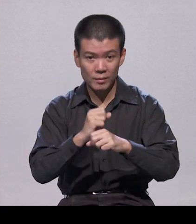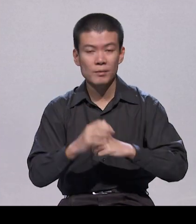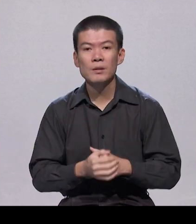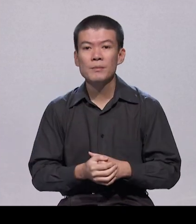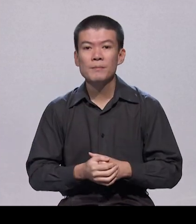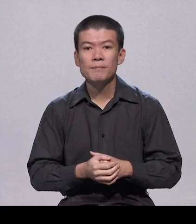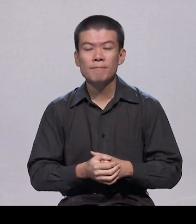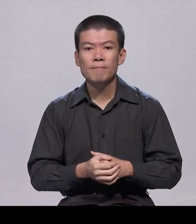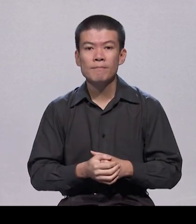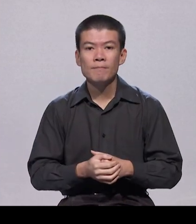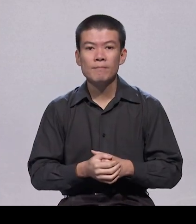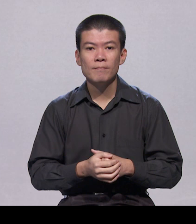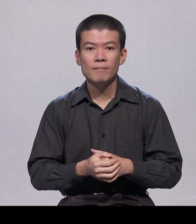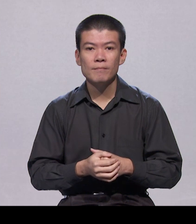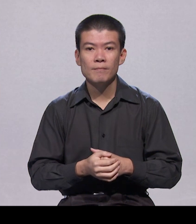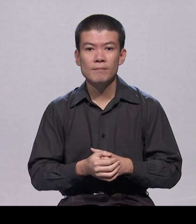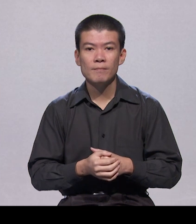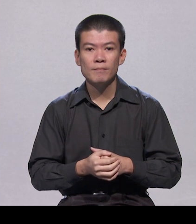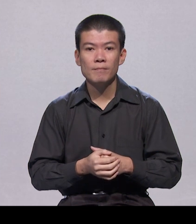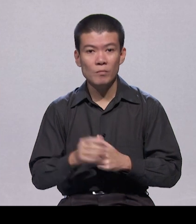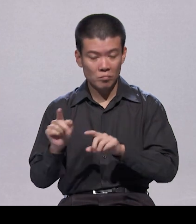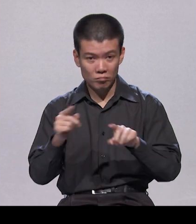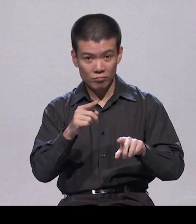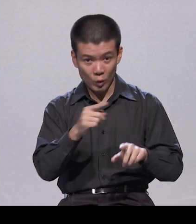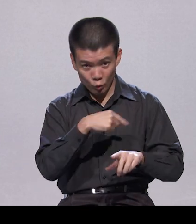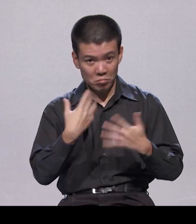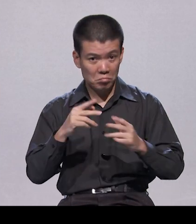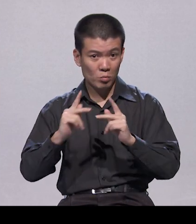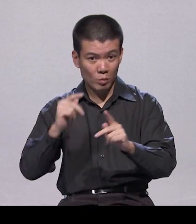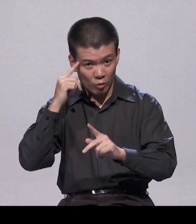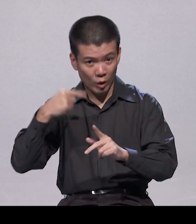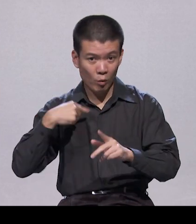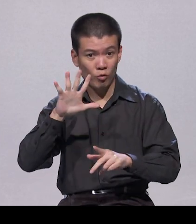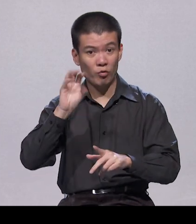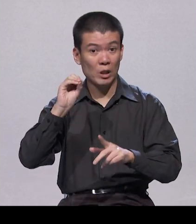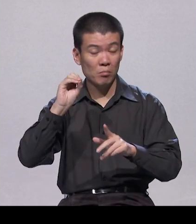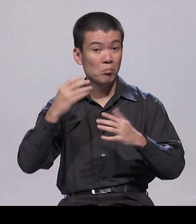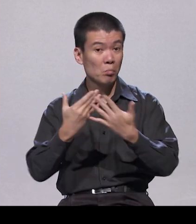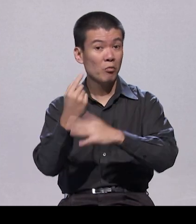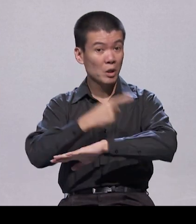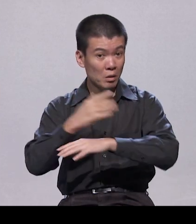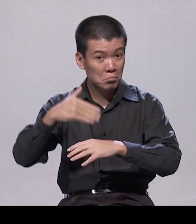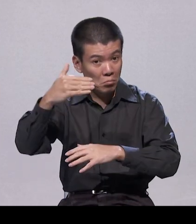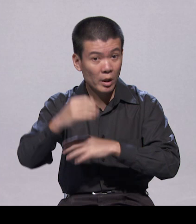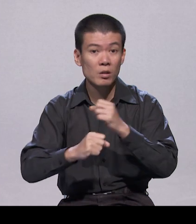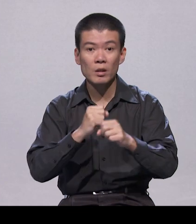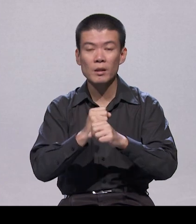Sedang negara bersiap sedia untuk sambut ulang tahun kelima puluh tahun depan, marilah kita